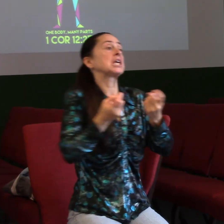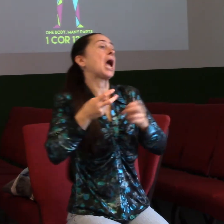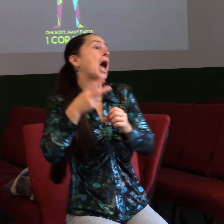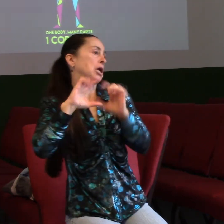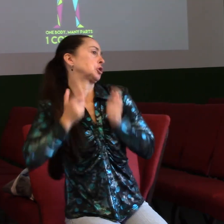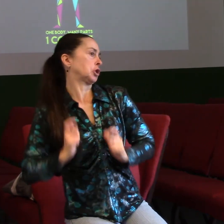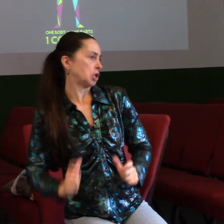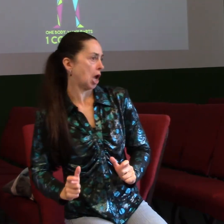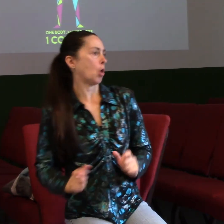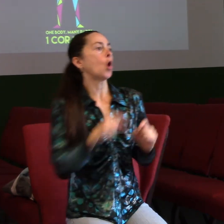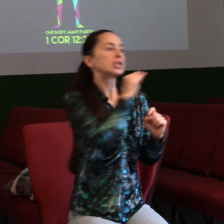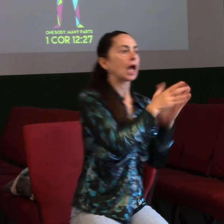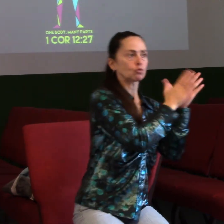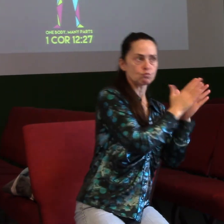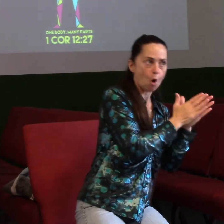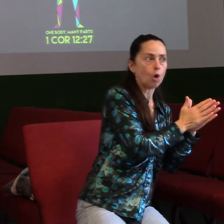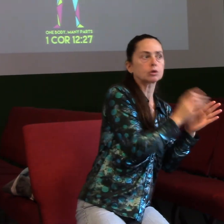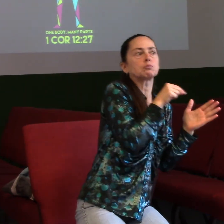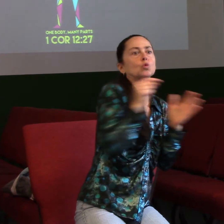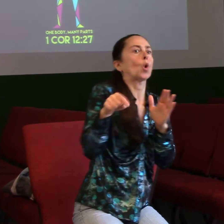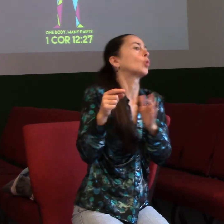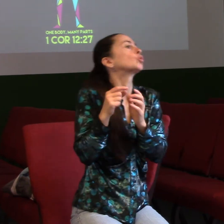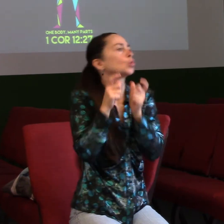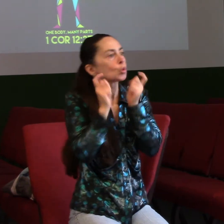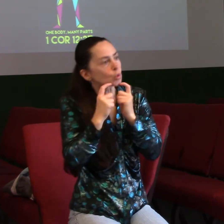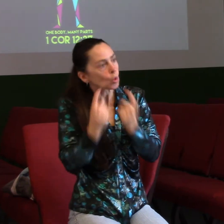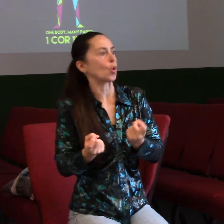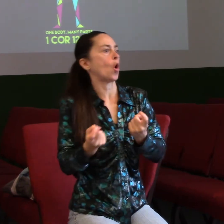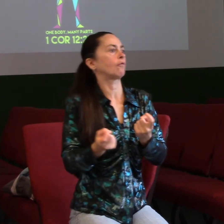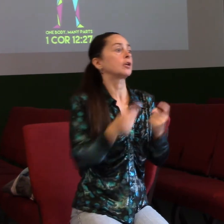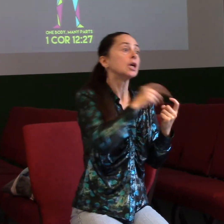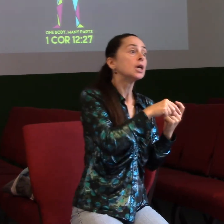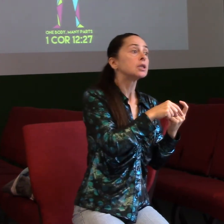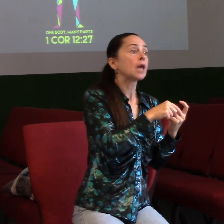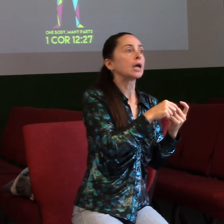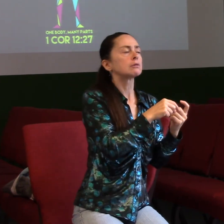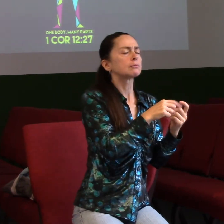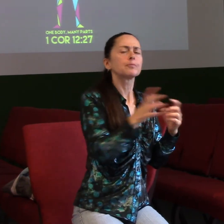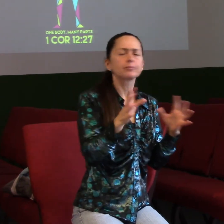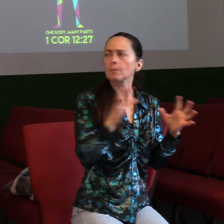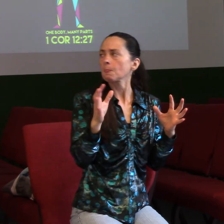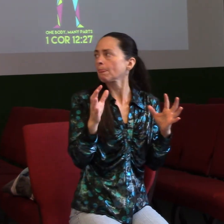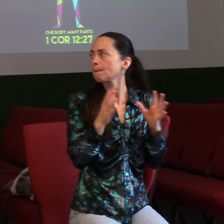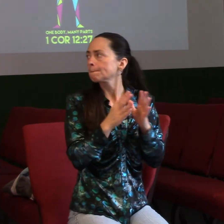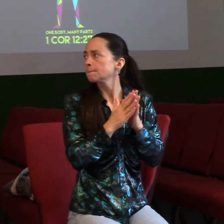někým mluvím. Teď jsem duchovní, protože zvedám, se uchvál, teď jsem neduchovní, protože jenom někomu hlídám dítě.